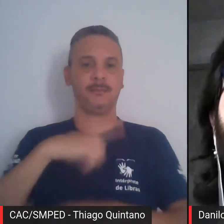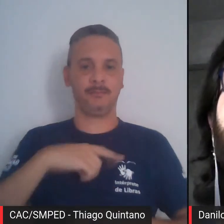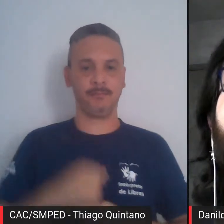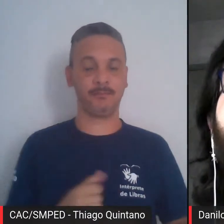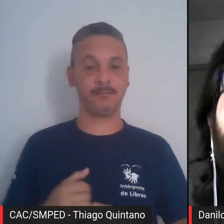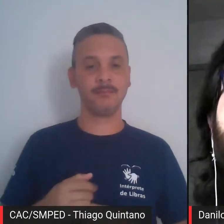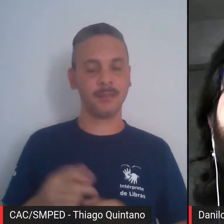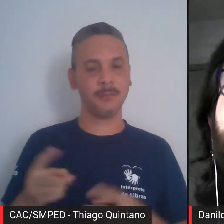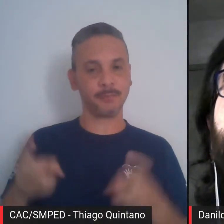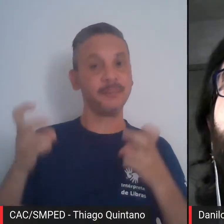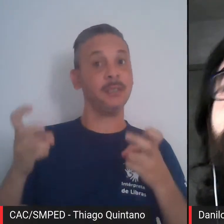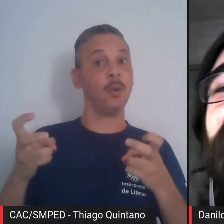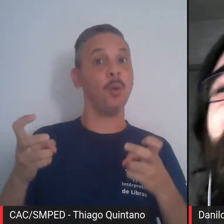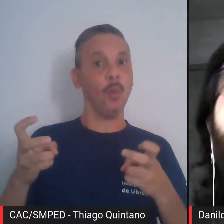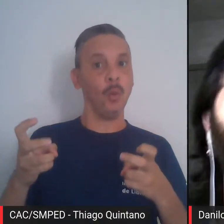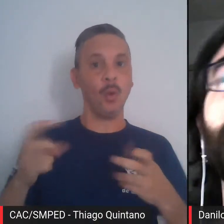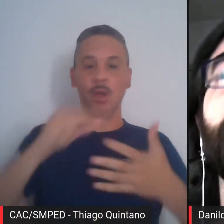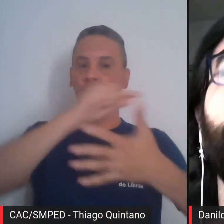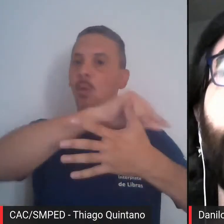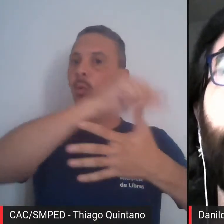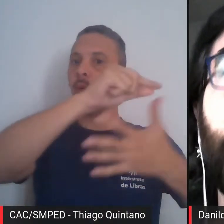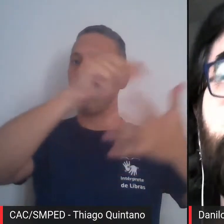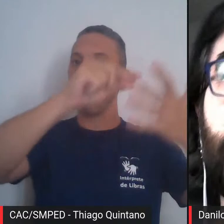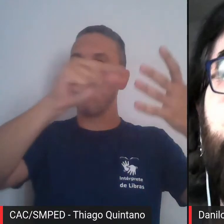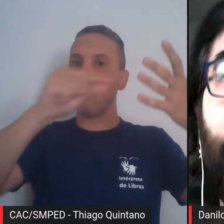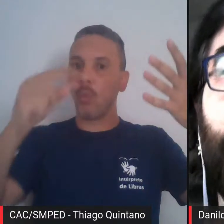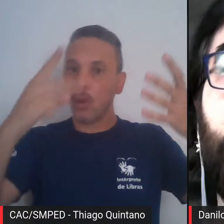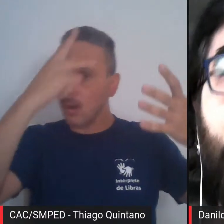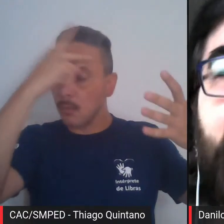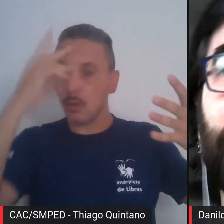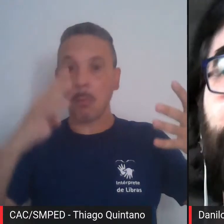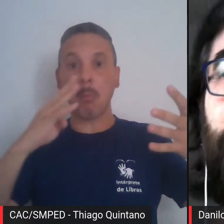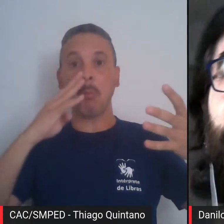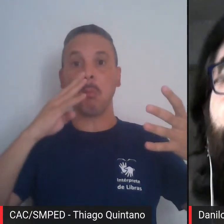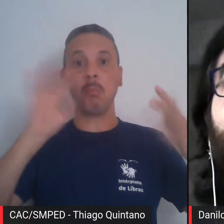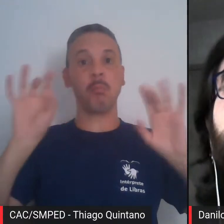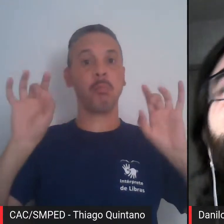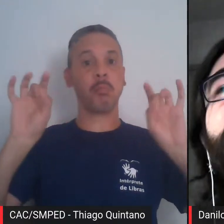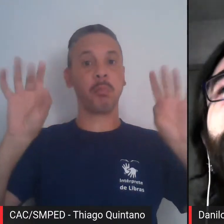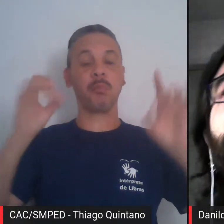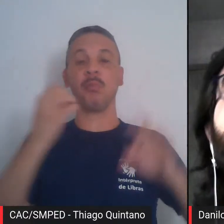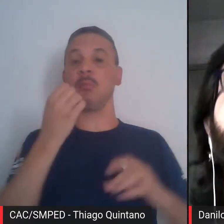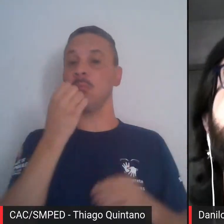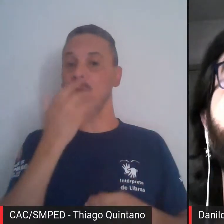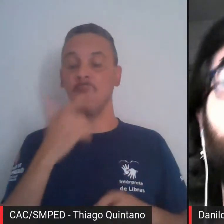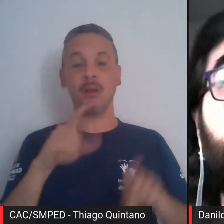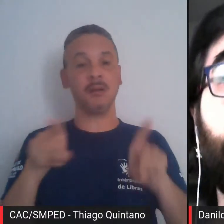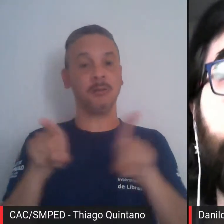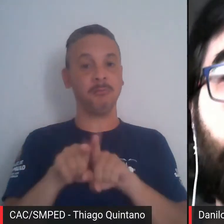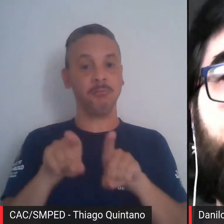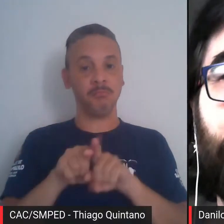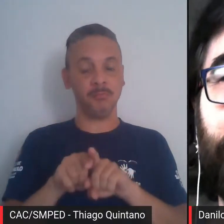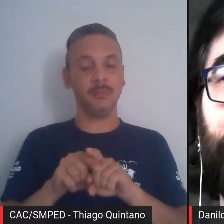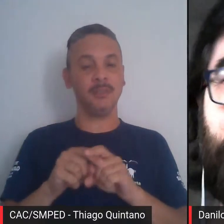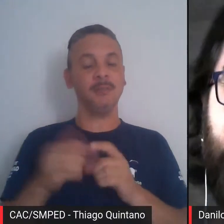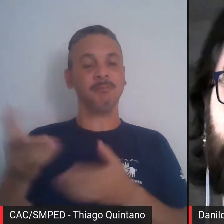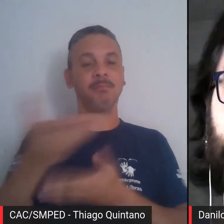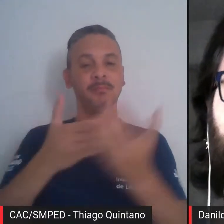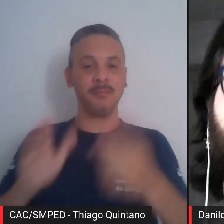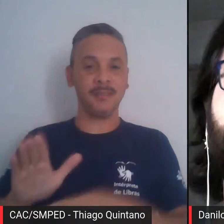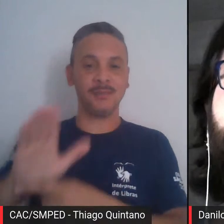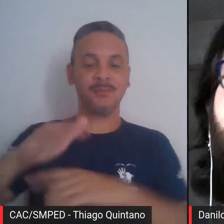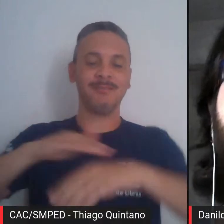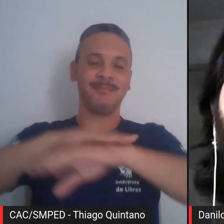Percebemos, então, que estamos absolutamente bem acompanhados de pessoas realmente que têm muito a contribuir para o nosso